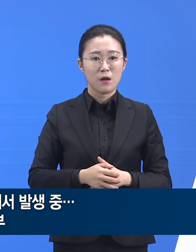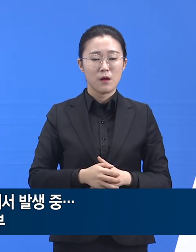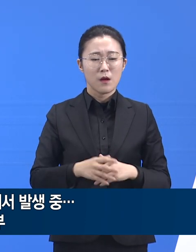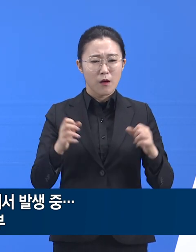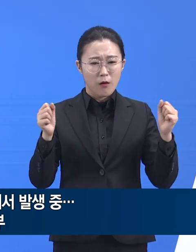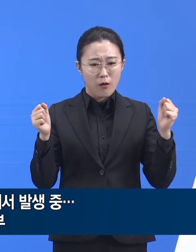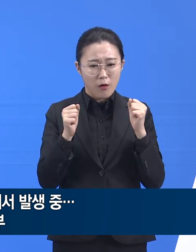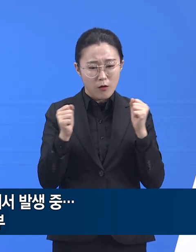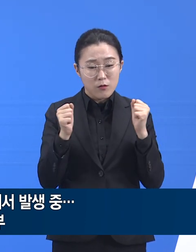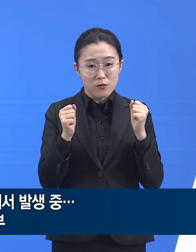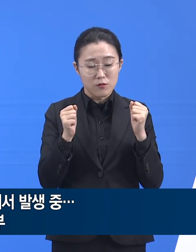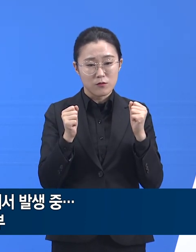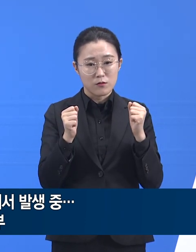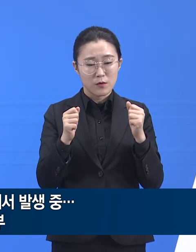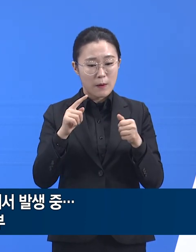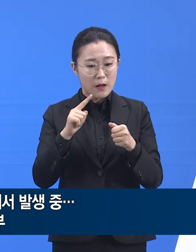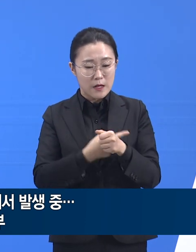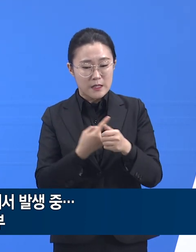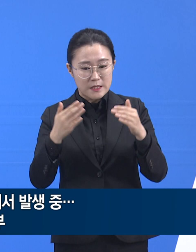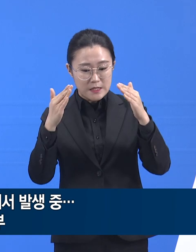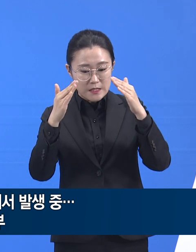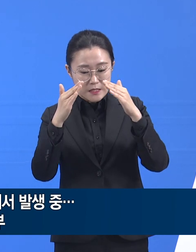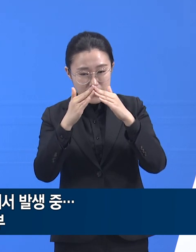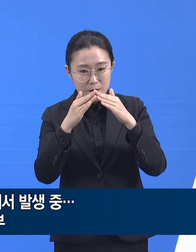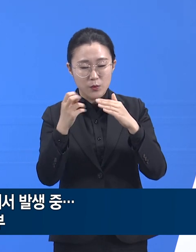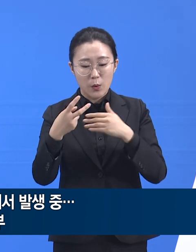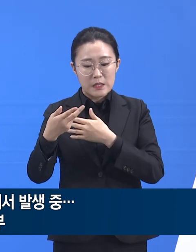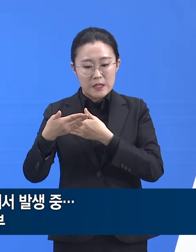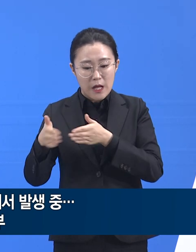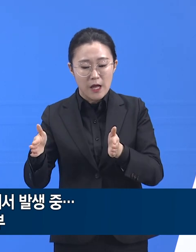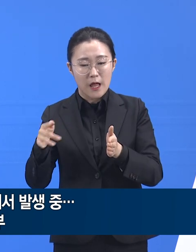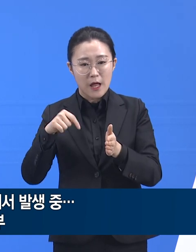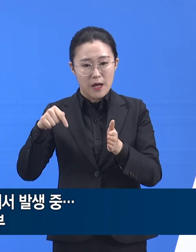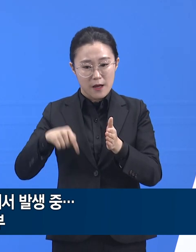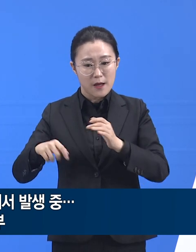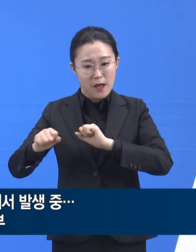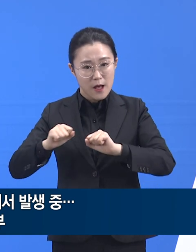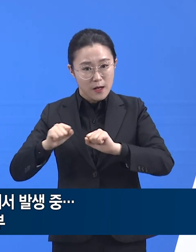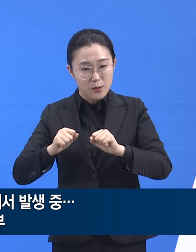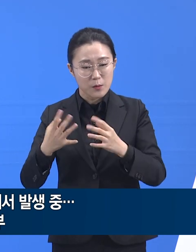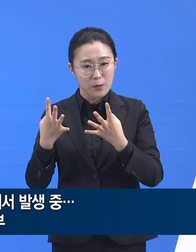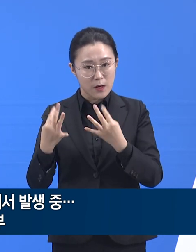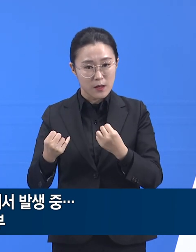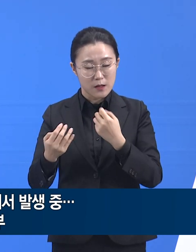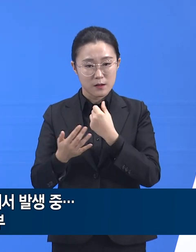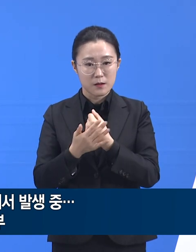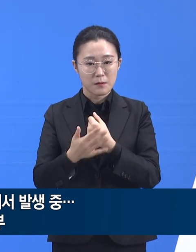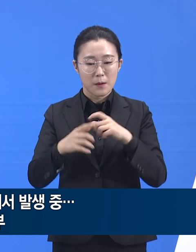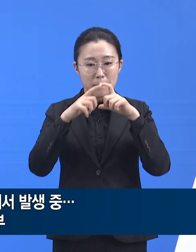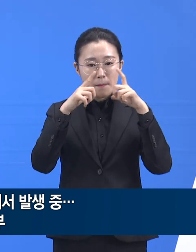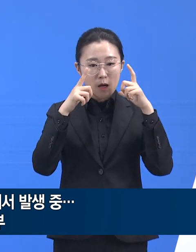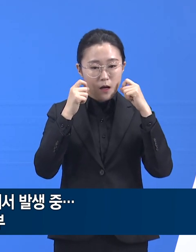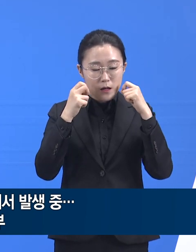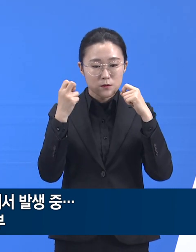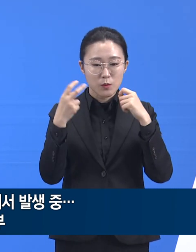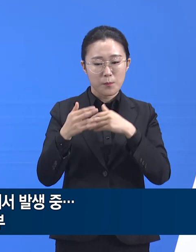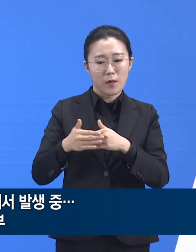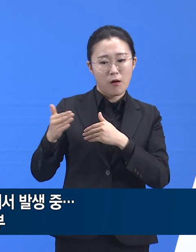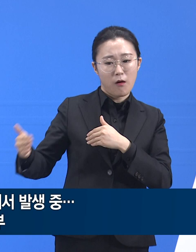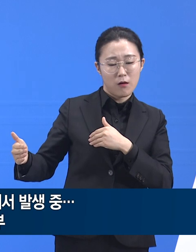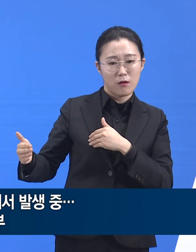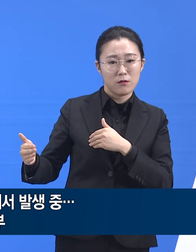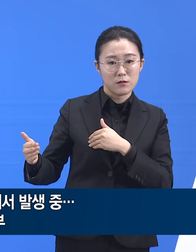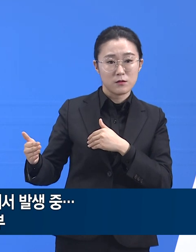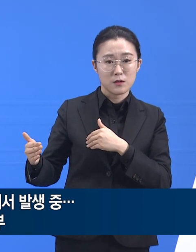따라 거리 두기나 마스크 사용 등과 같은 일상 속 방역수칙이 지켜지지 않는다면 코로나19 확산세가